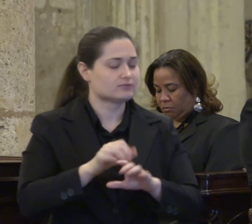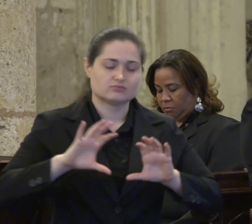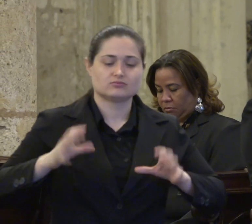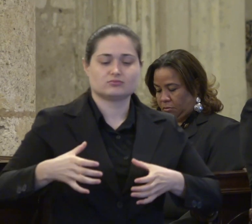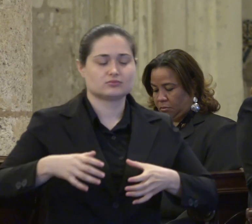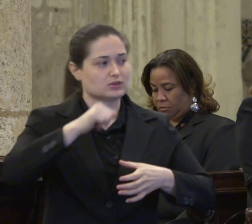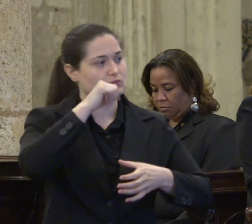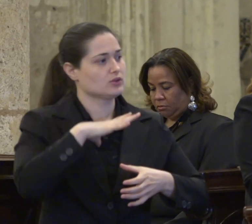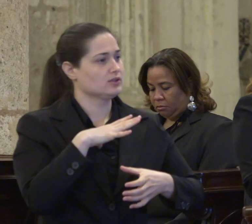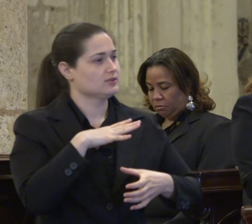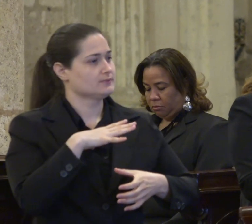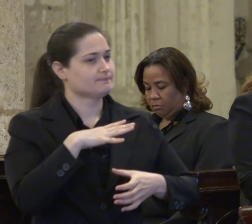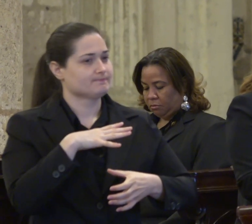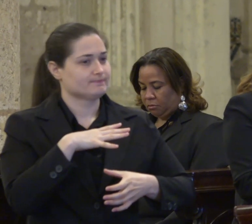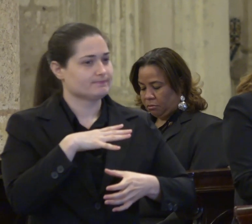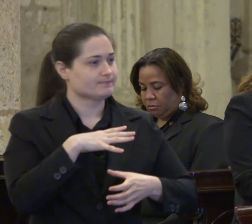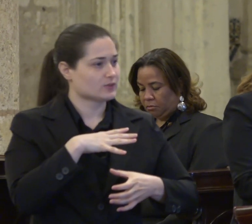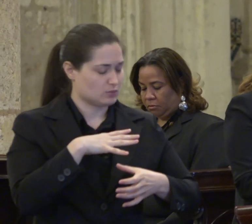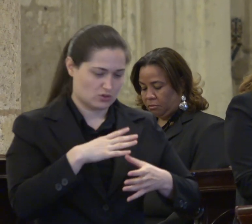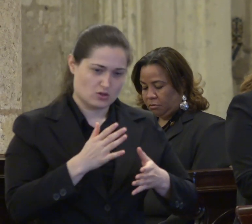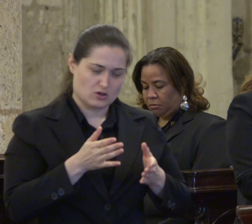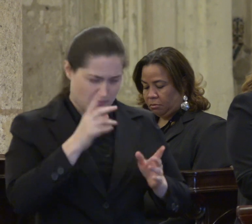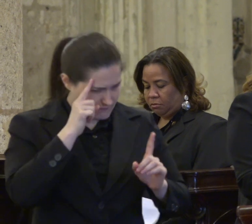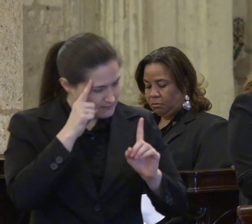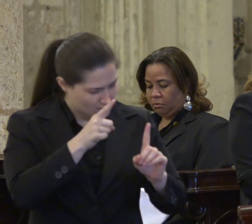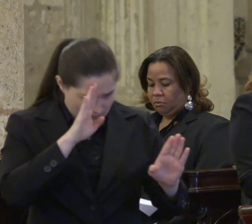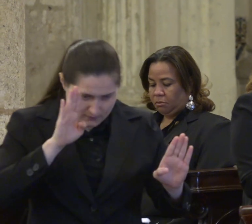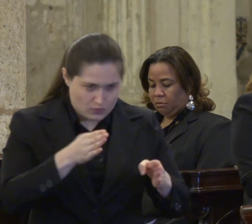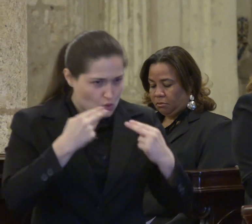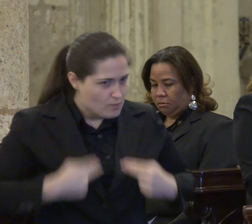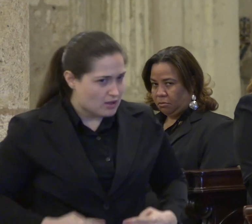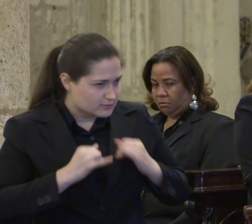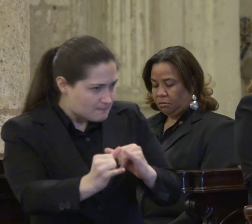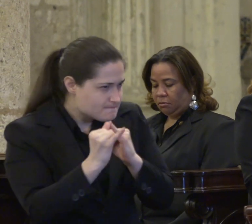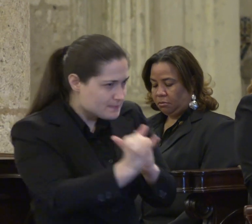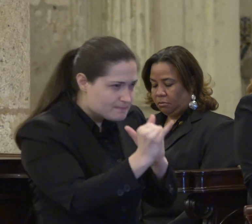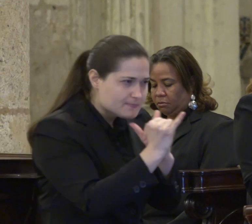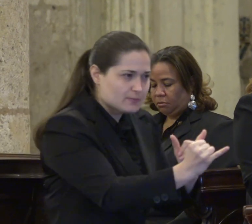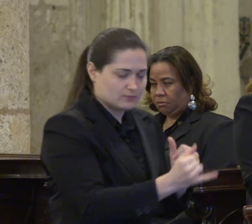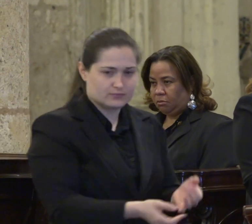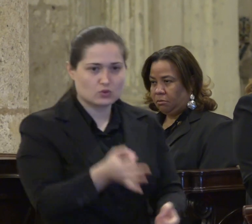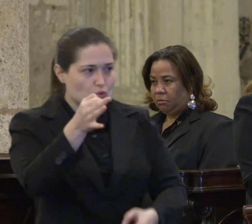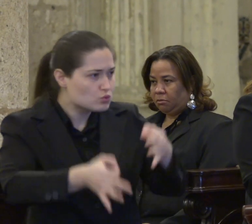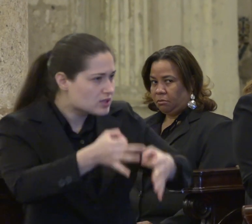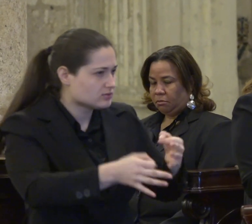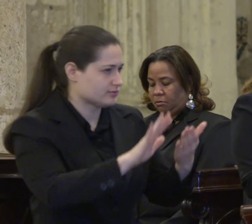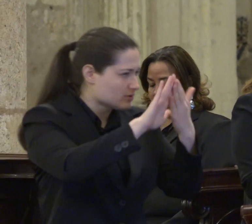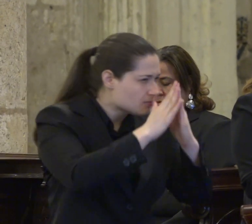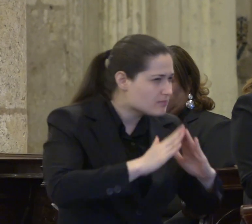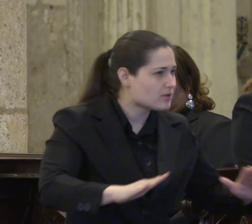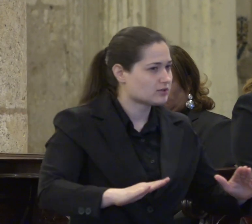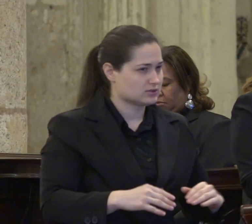que encarnaron un humanismo centrado en los ideales de justicia, de paz,